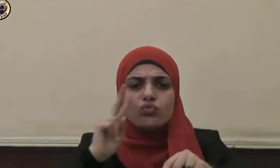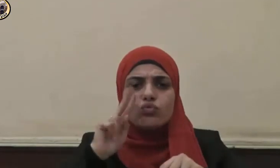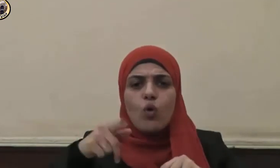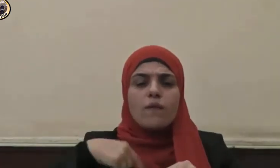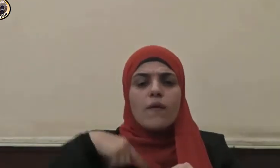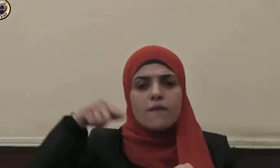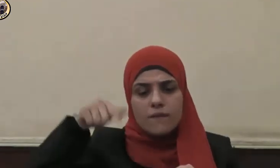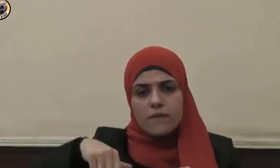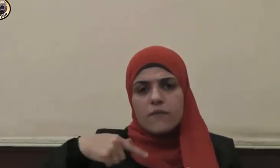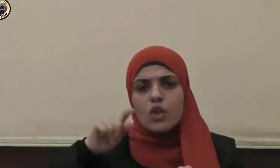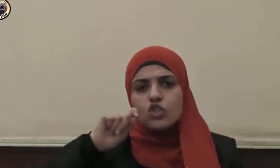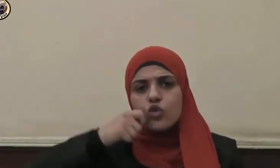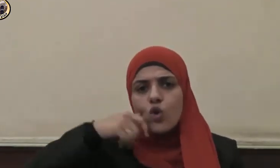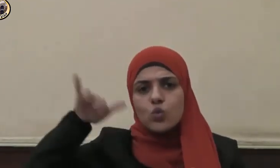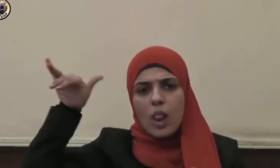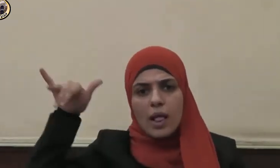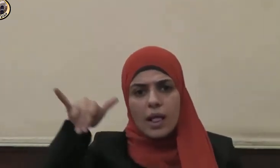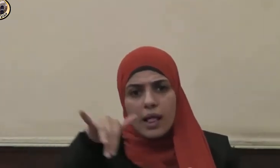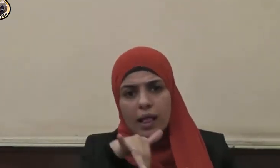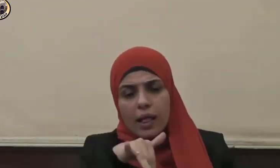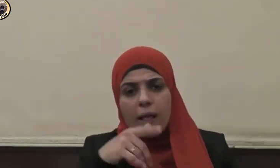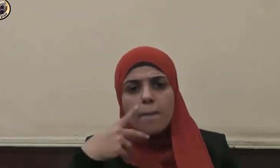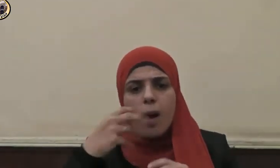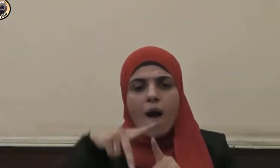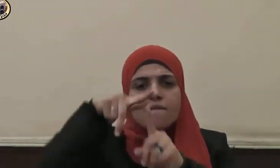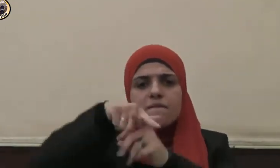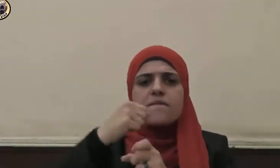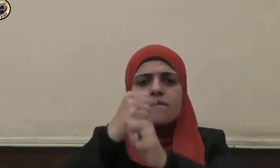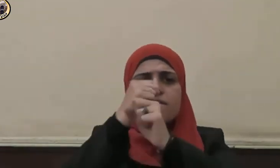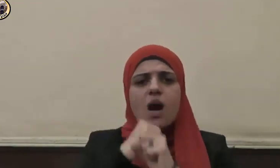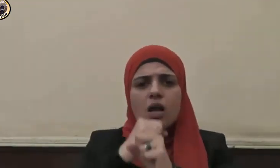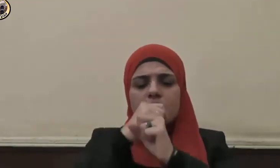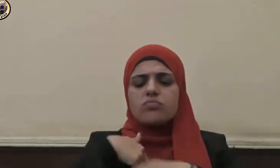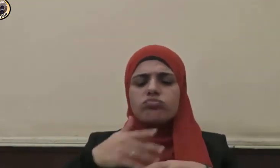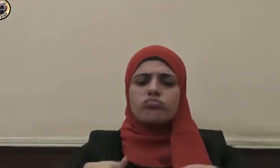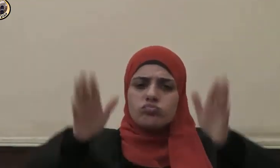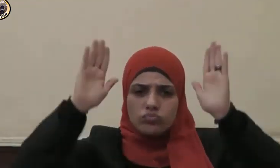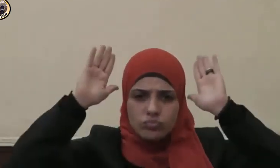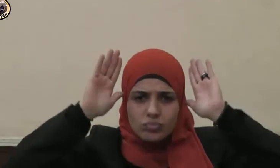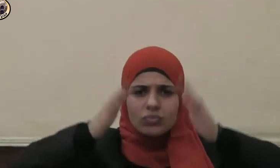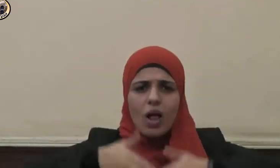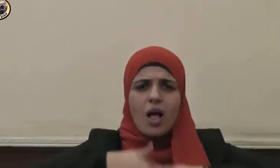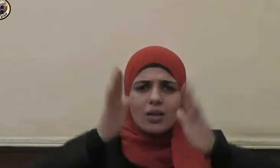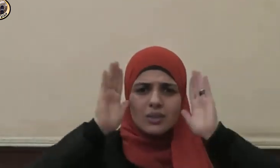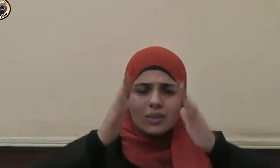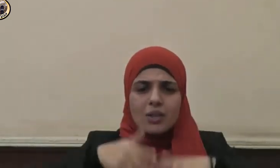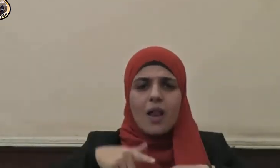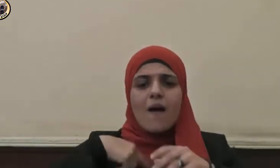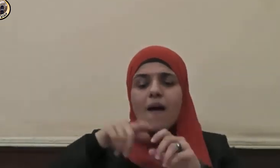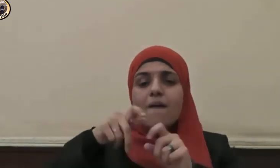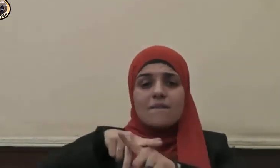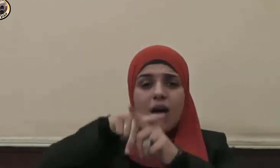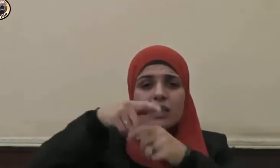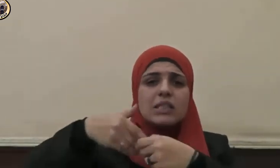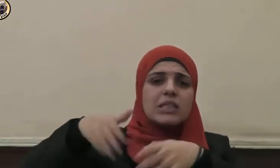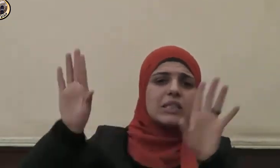الأسلمي على فرس فصلى وخلى فرسه فانطلقت الفرس